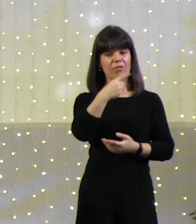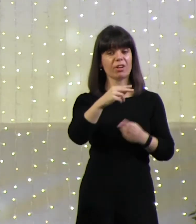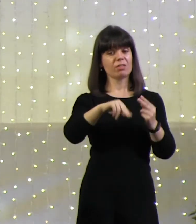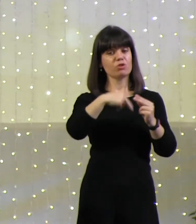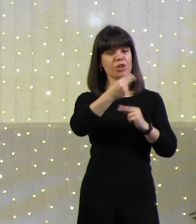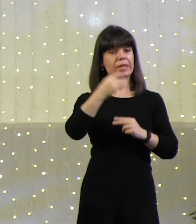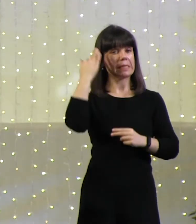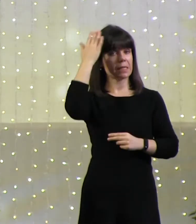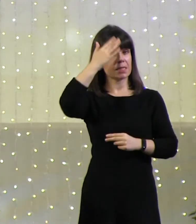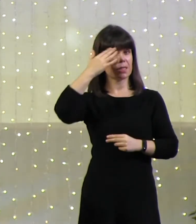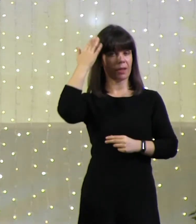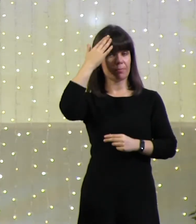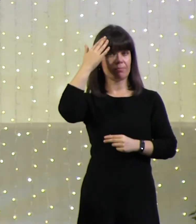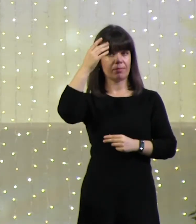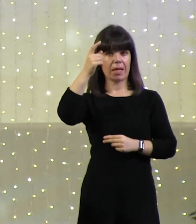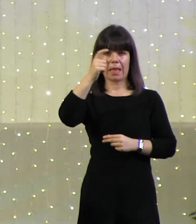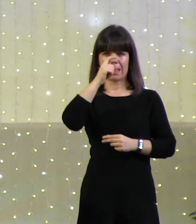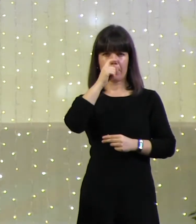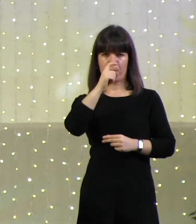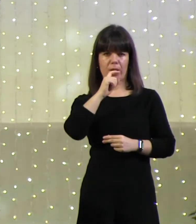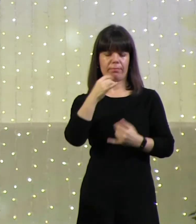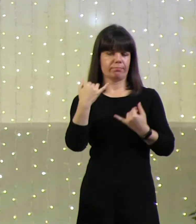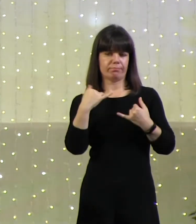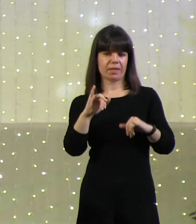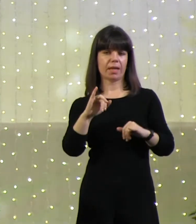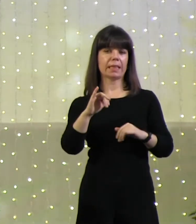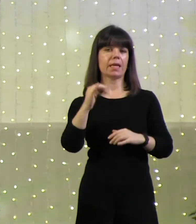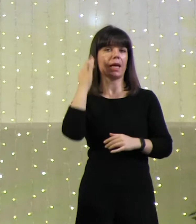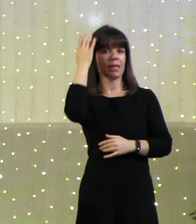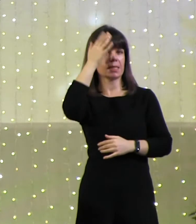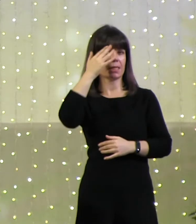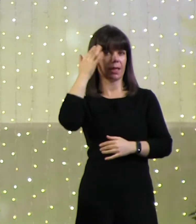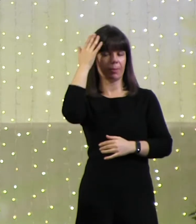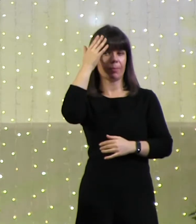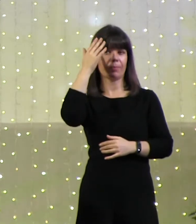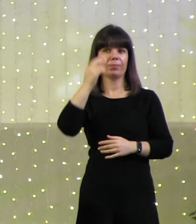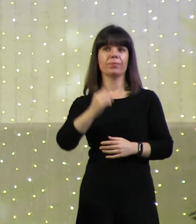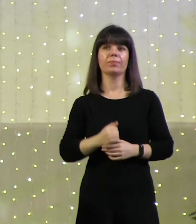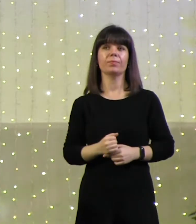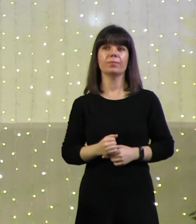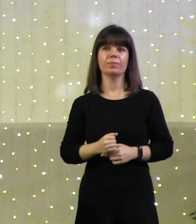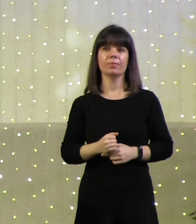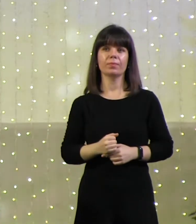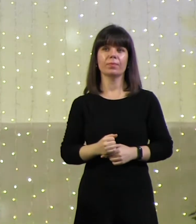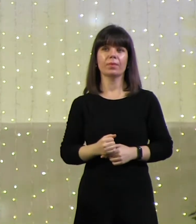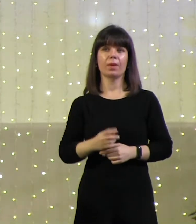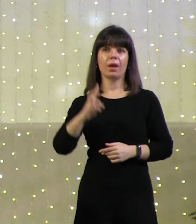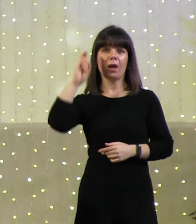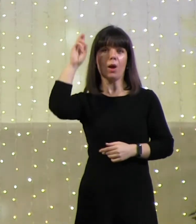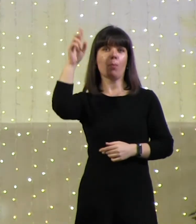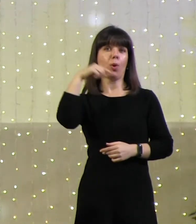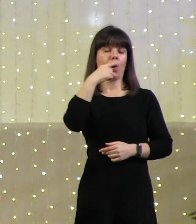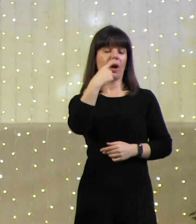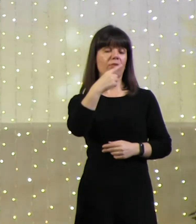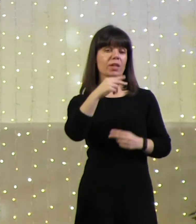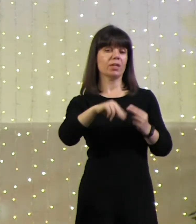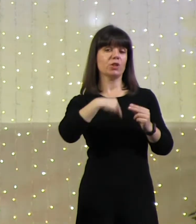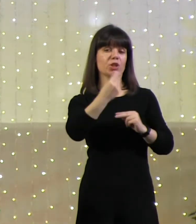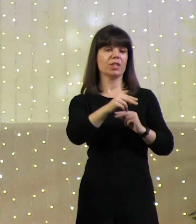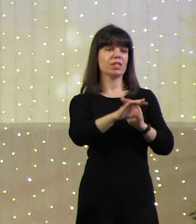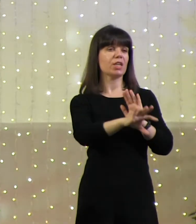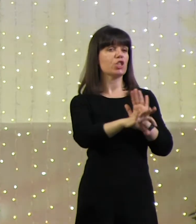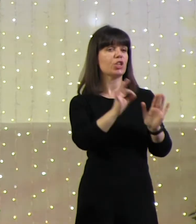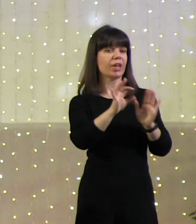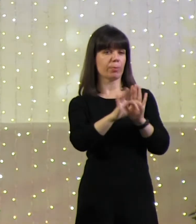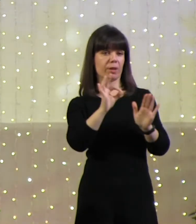очень непонятные, очень странные. Но они достигали своей цели. Бог говорил через жребий.